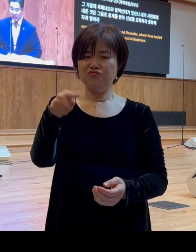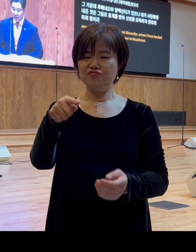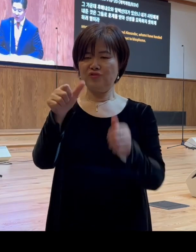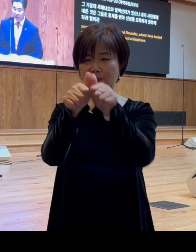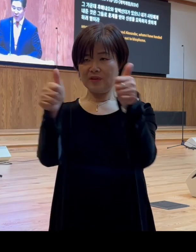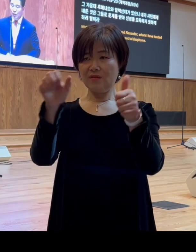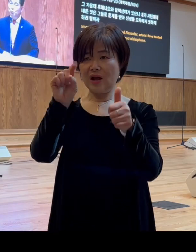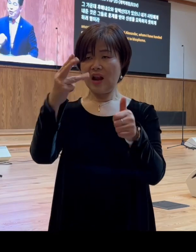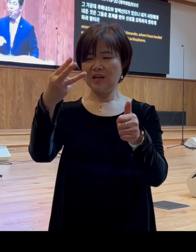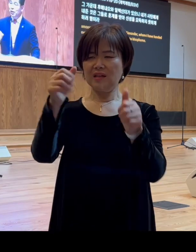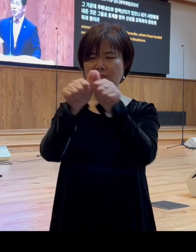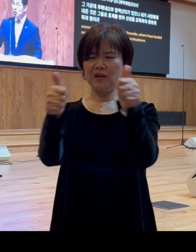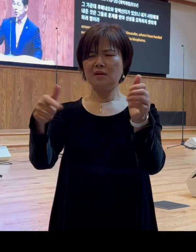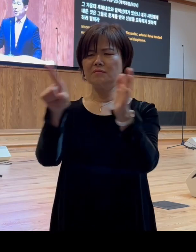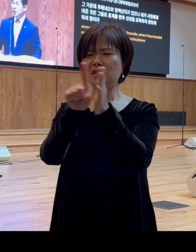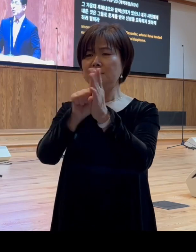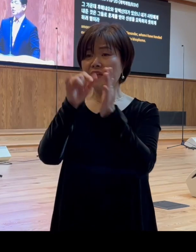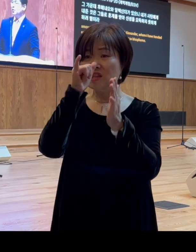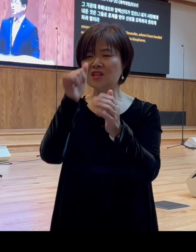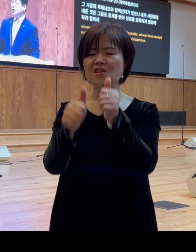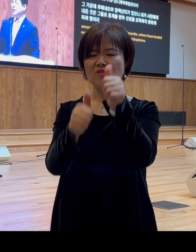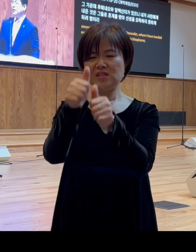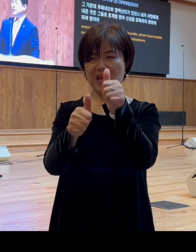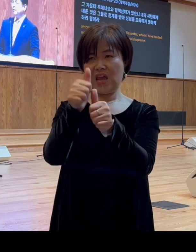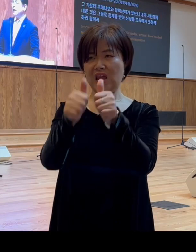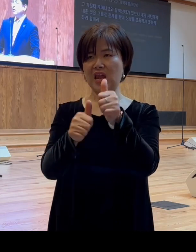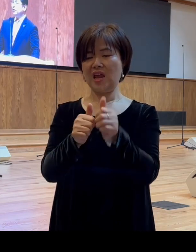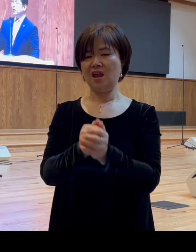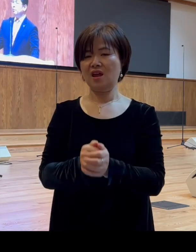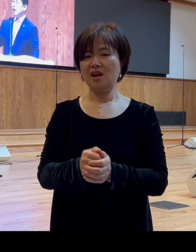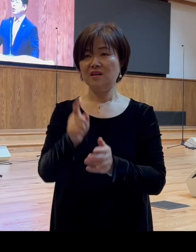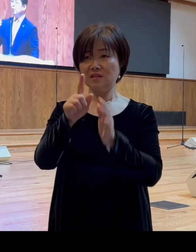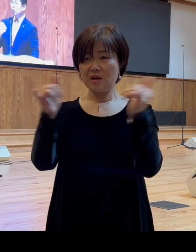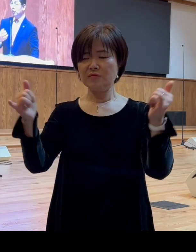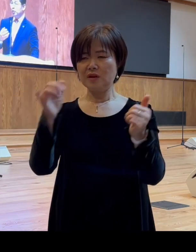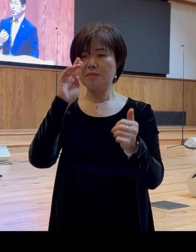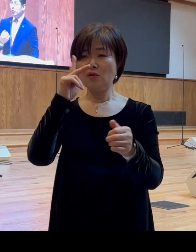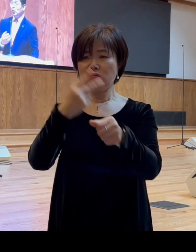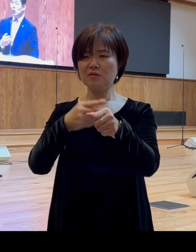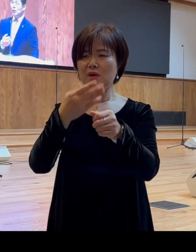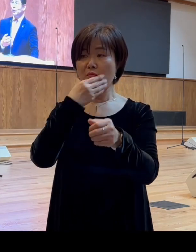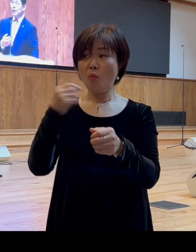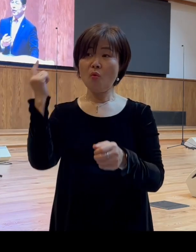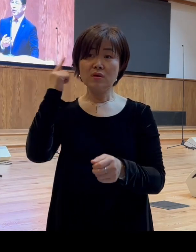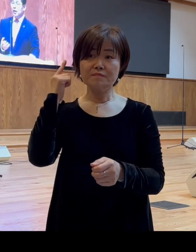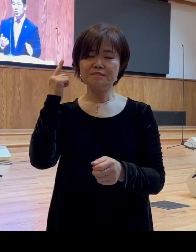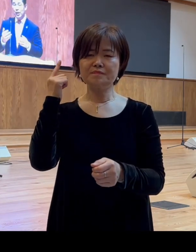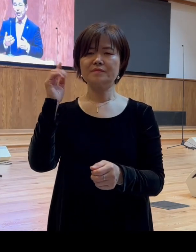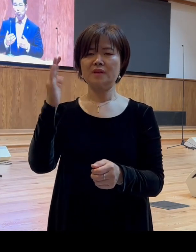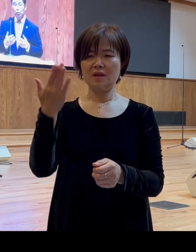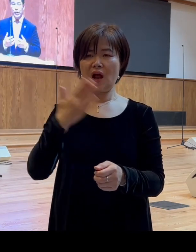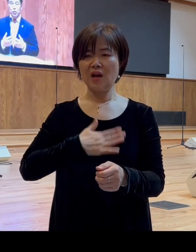믿음이 있는 형제들이었을 것입니다 그들이 바울의 복음을 듣고 그가 전한 예수 그리스도를